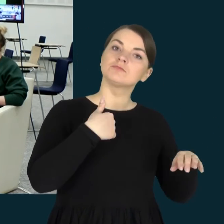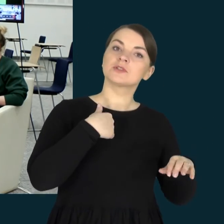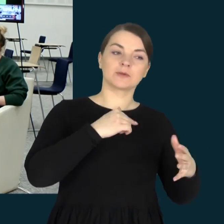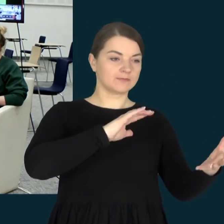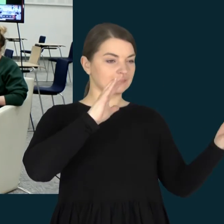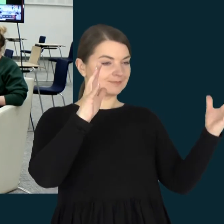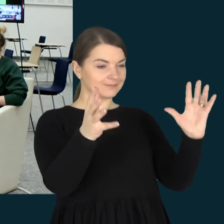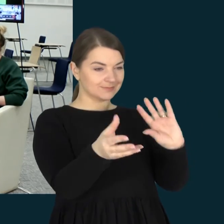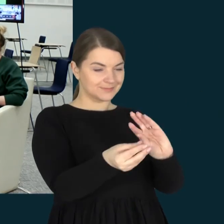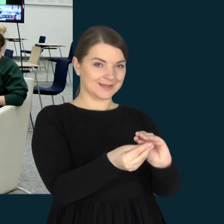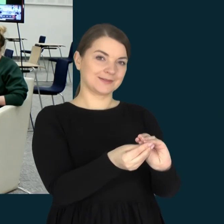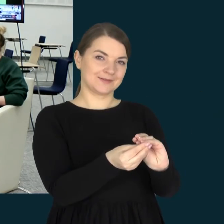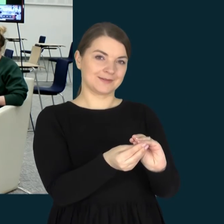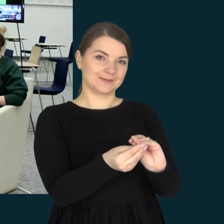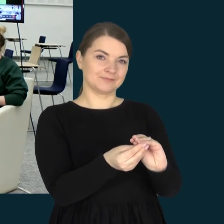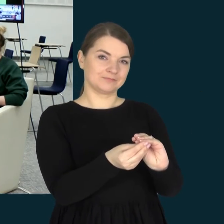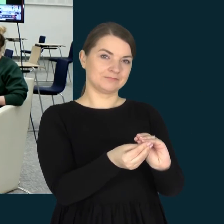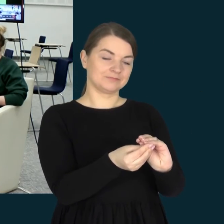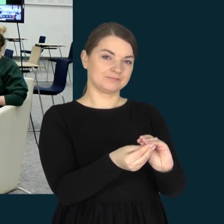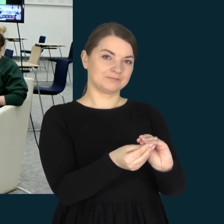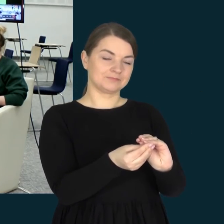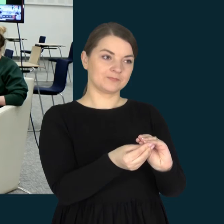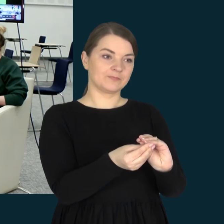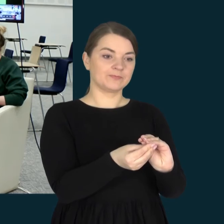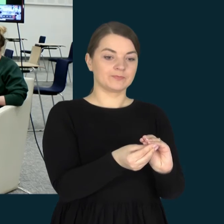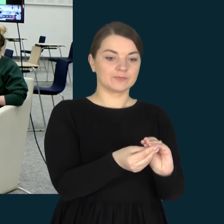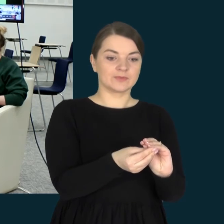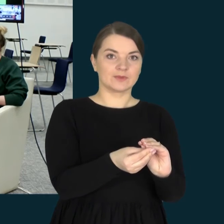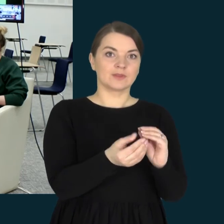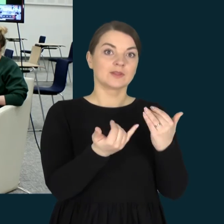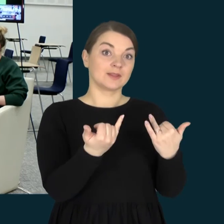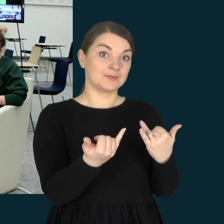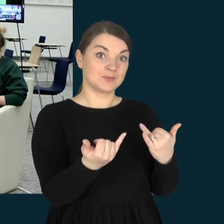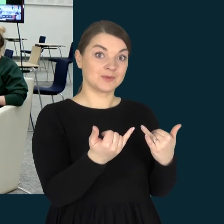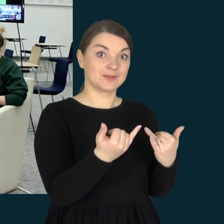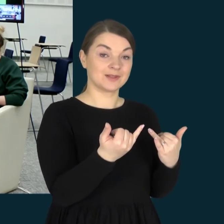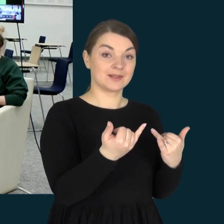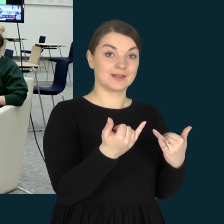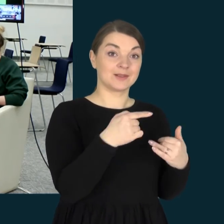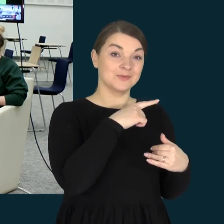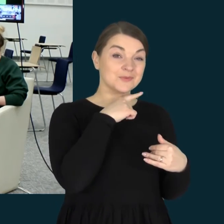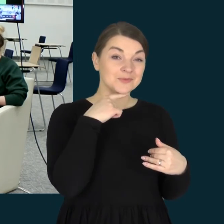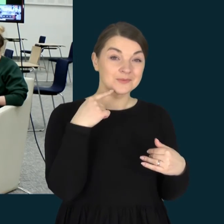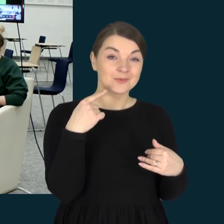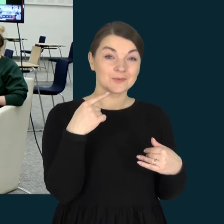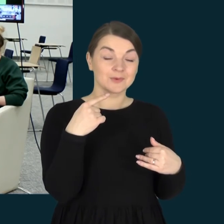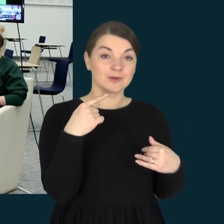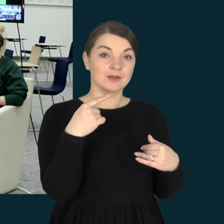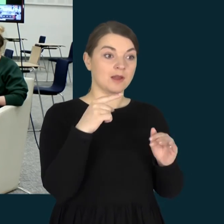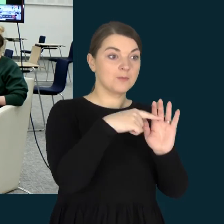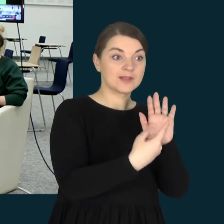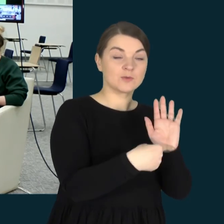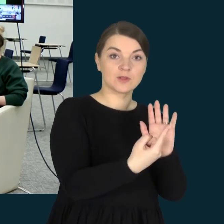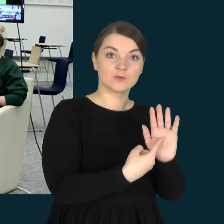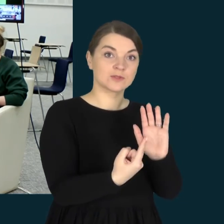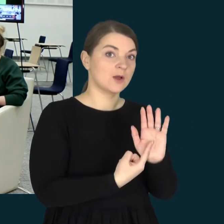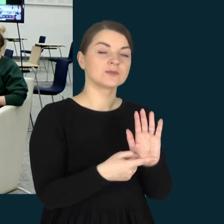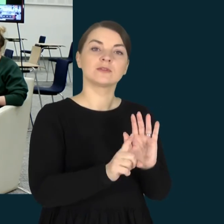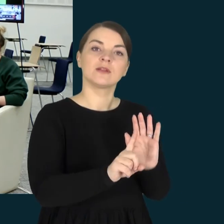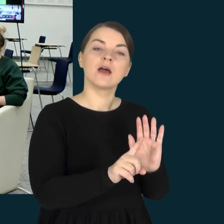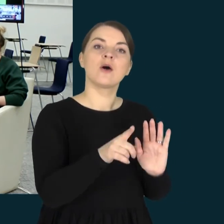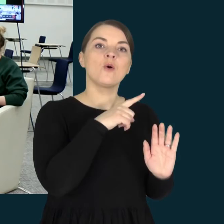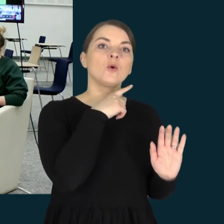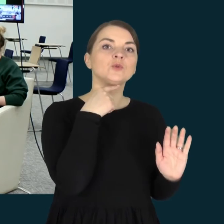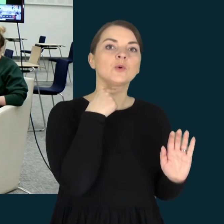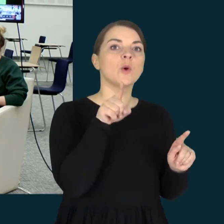apie benvenant pasakyti, kad plūstelio pas mūsų sistemoje ne tiek kiek klausimų kažkokiu, bet